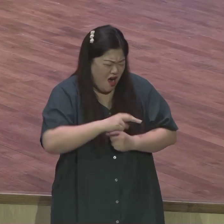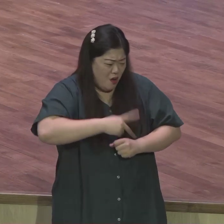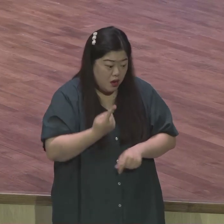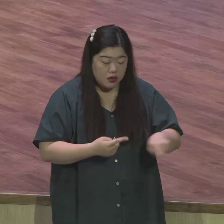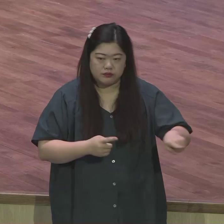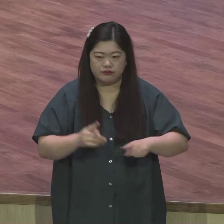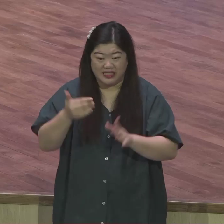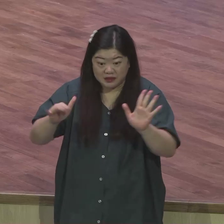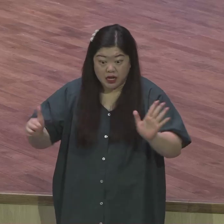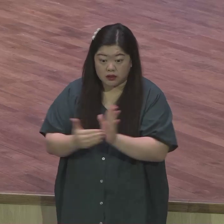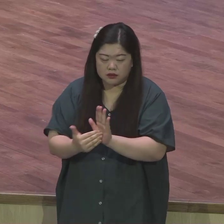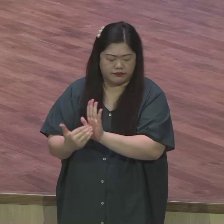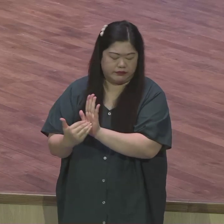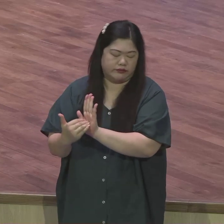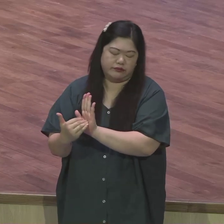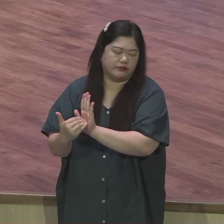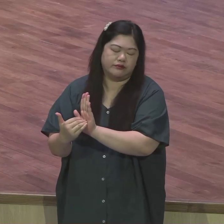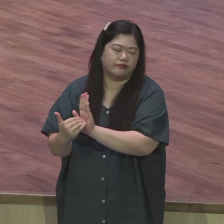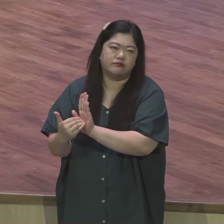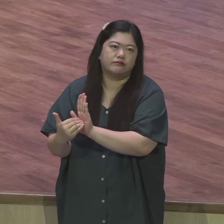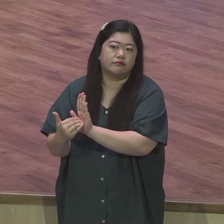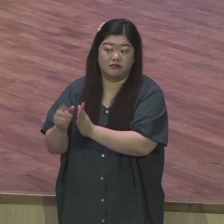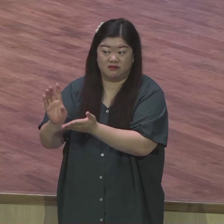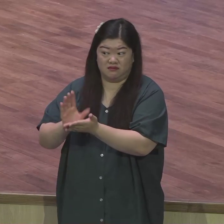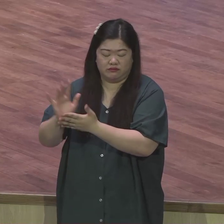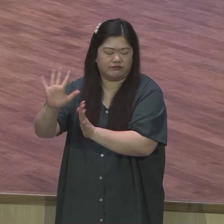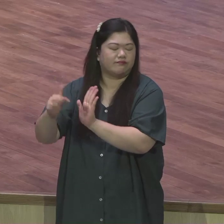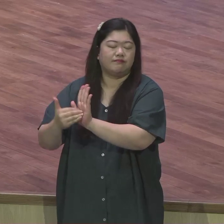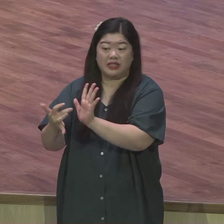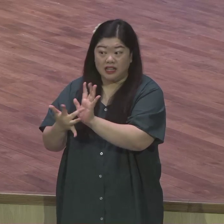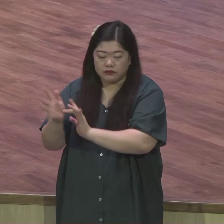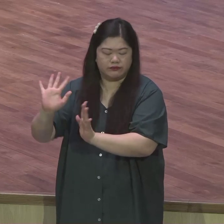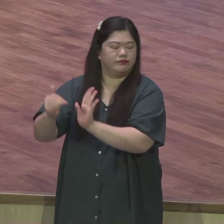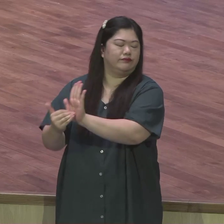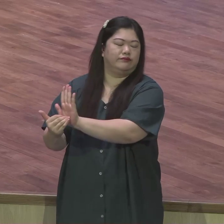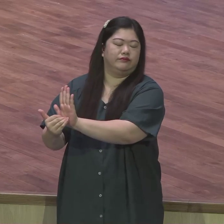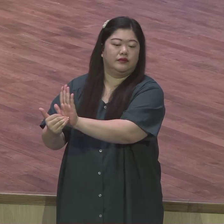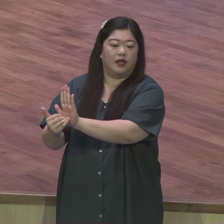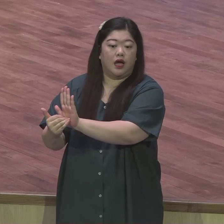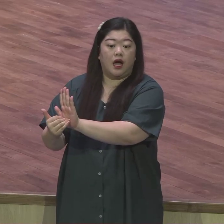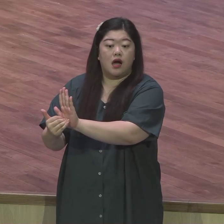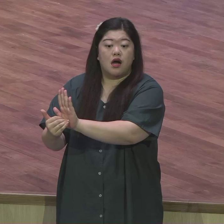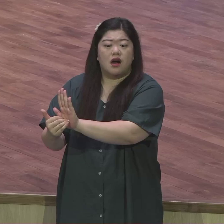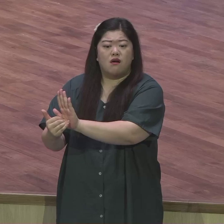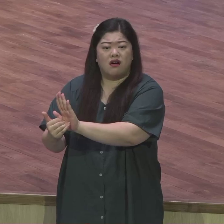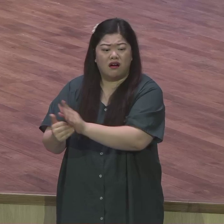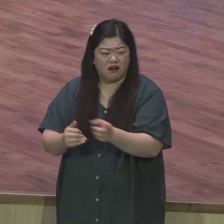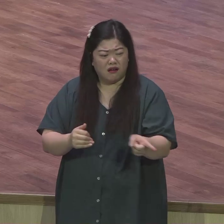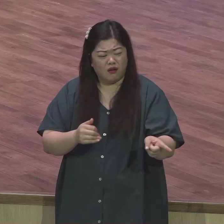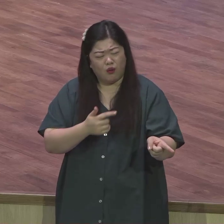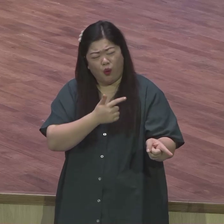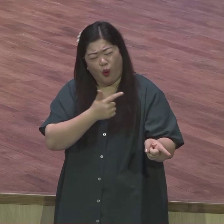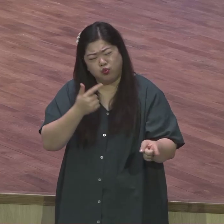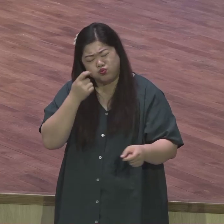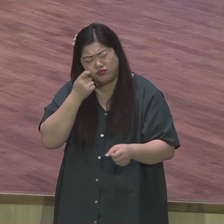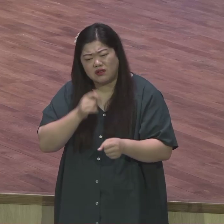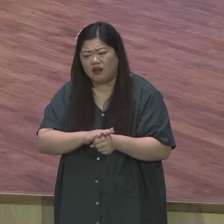인간이 평생 살아가면서 가장 처참한 장기는 뭐냐 전도자가